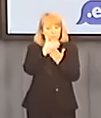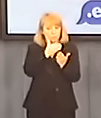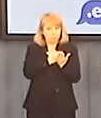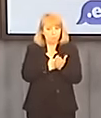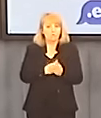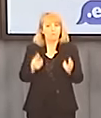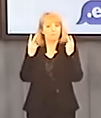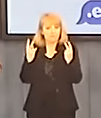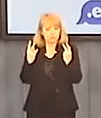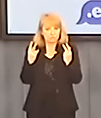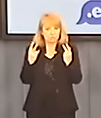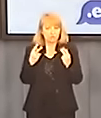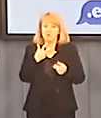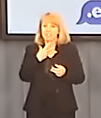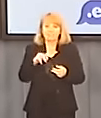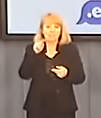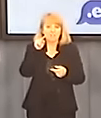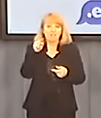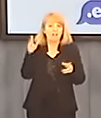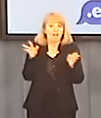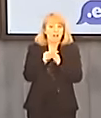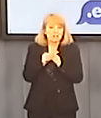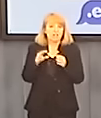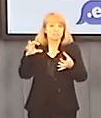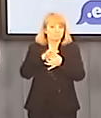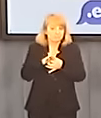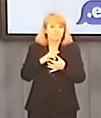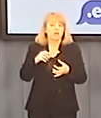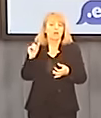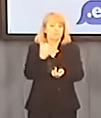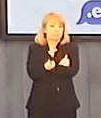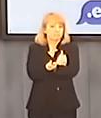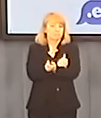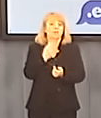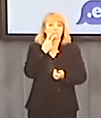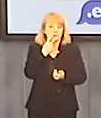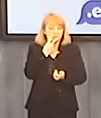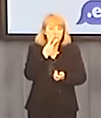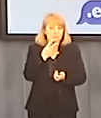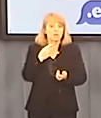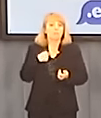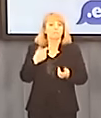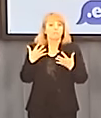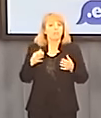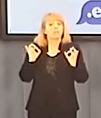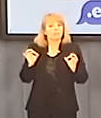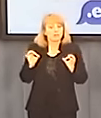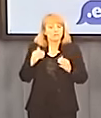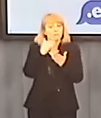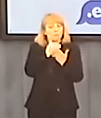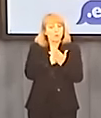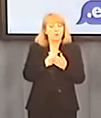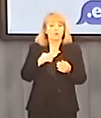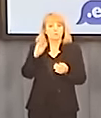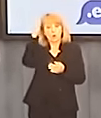ważnych punktów, niezwiązanych z marihuaną. I bardzo byłbym wdzięczny, gdyby szkło kontaktowe, które tak bardzo cenię, i pan redaktor Miecugow,